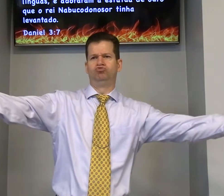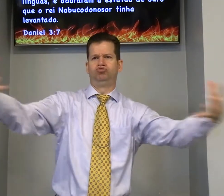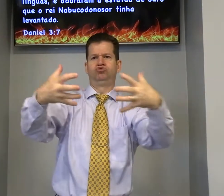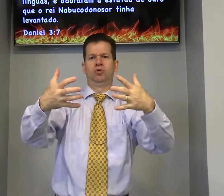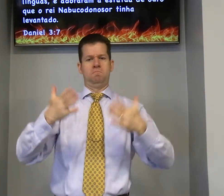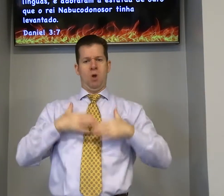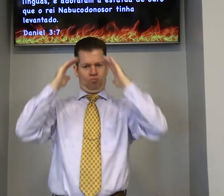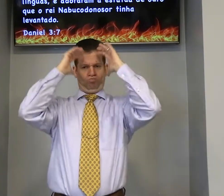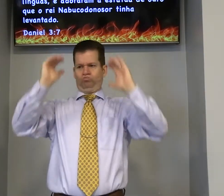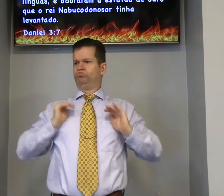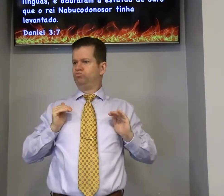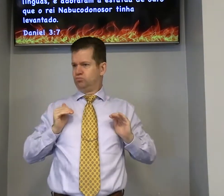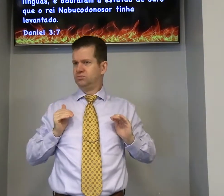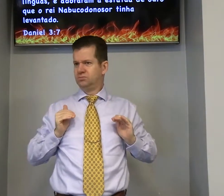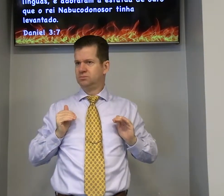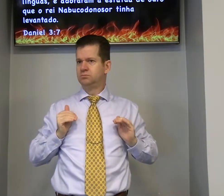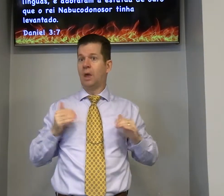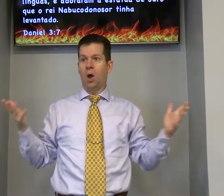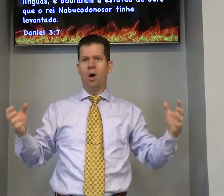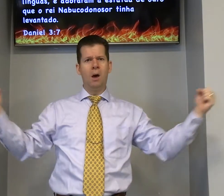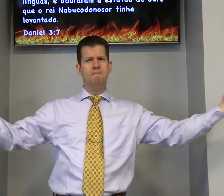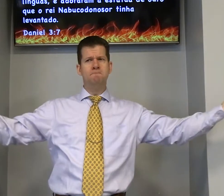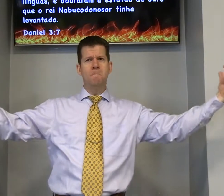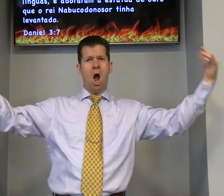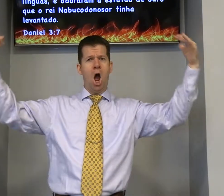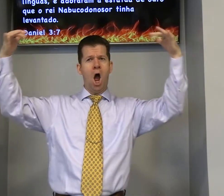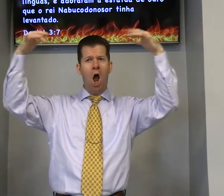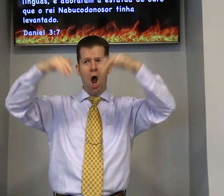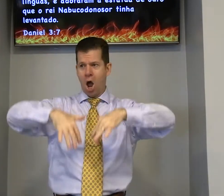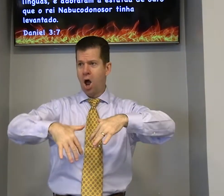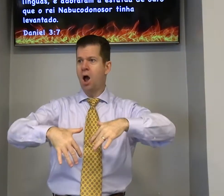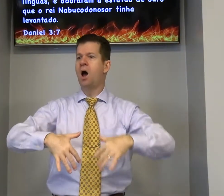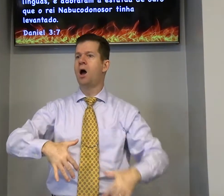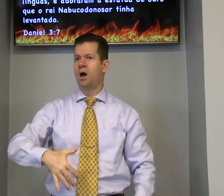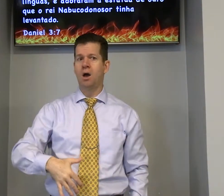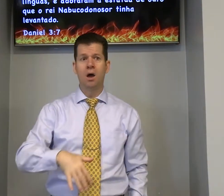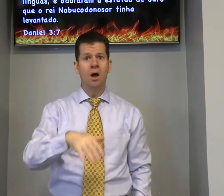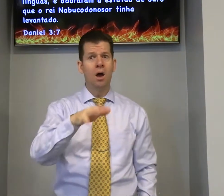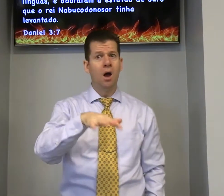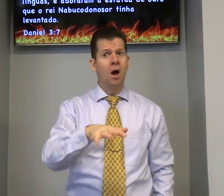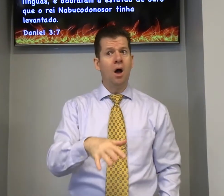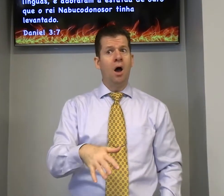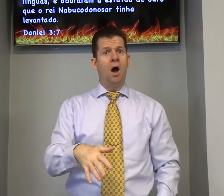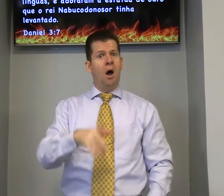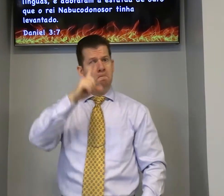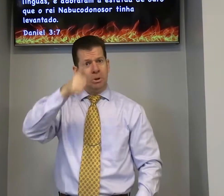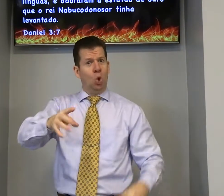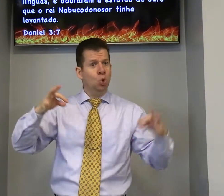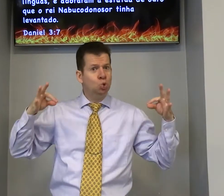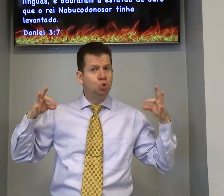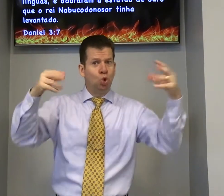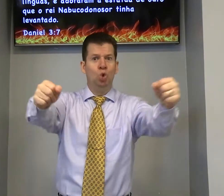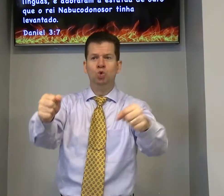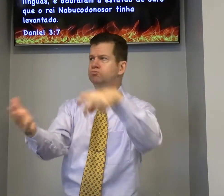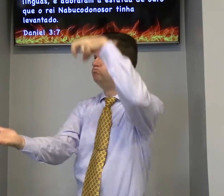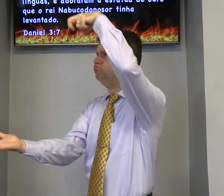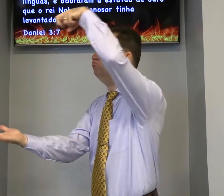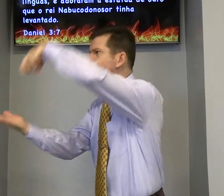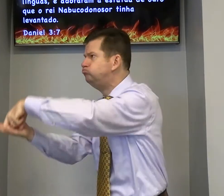capturou vários países e ele é imperador de vários países e chamou todos para se reunir e mandou todos